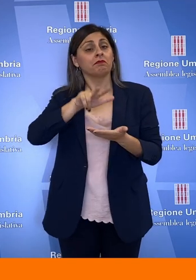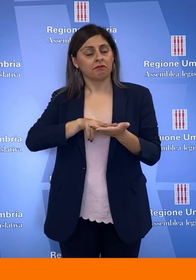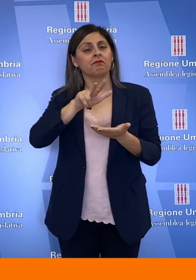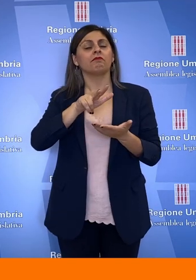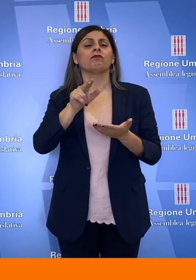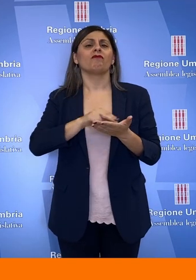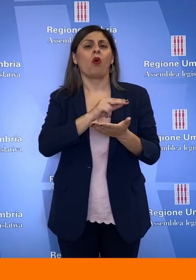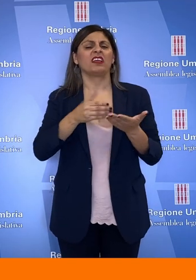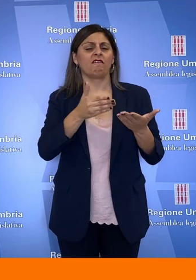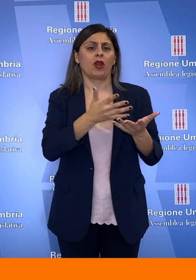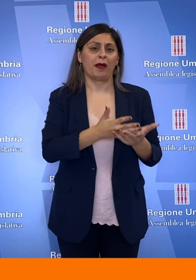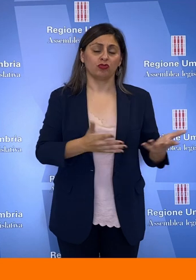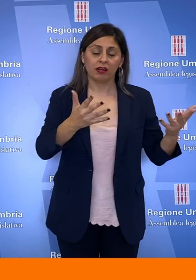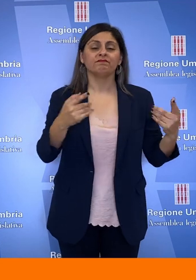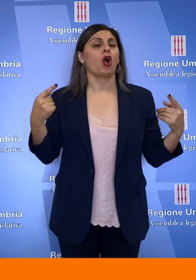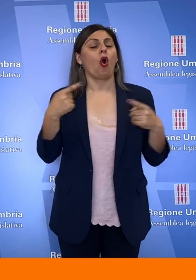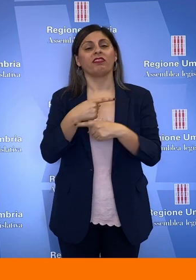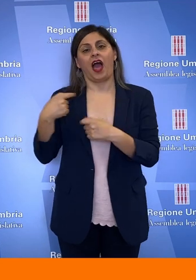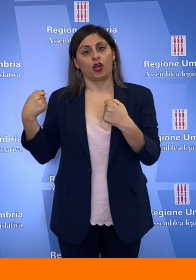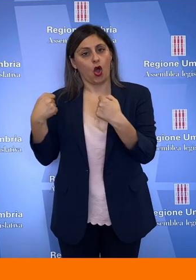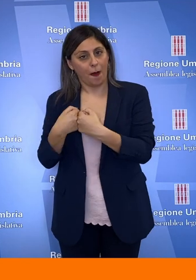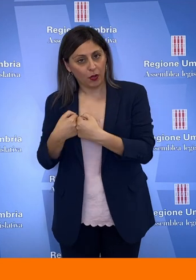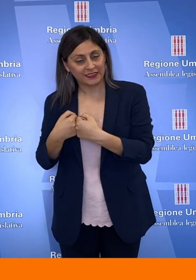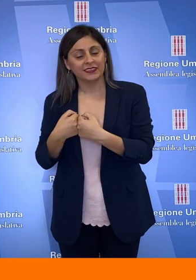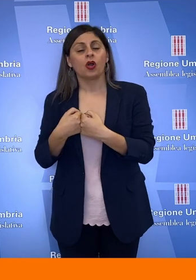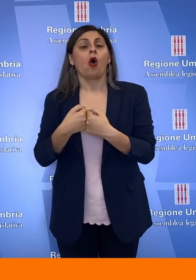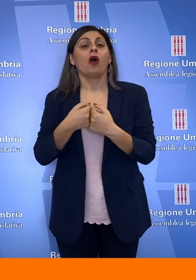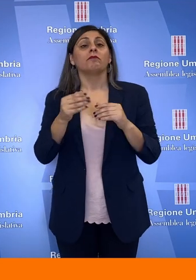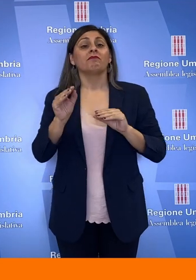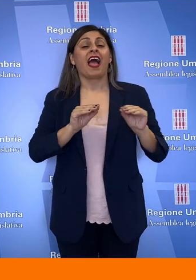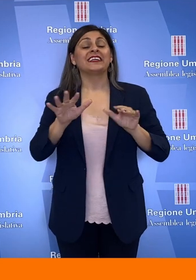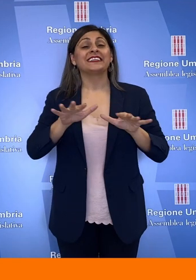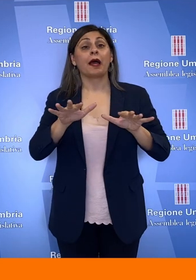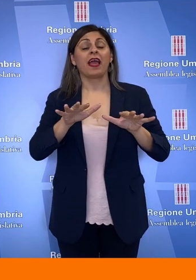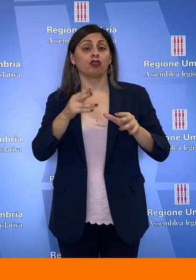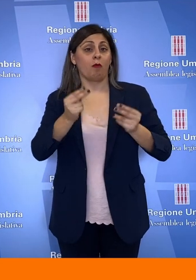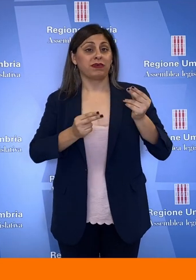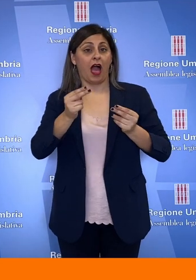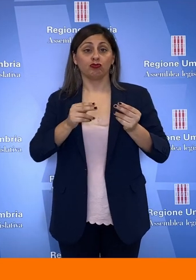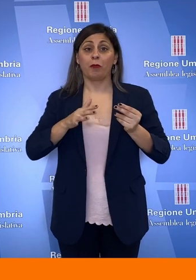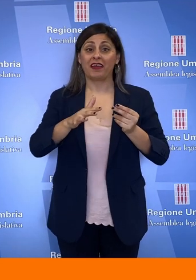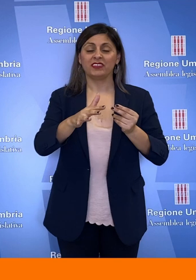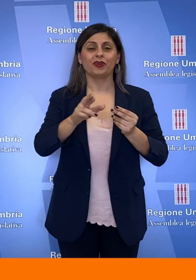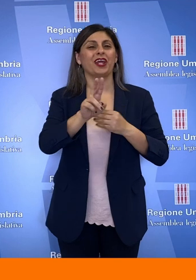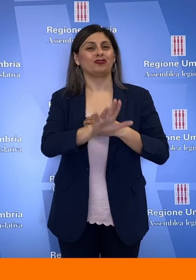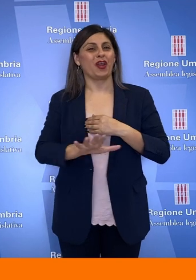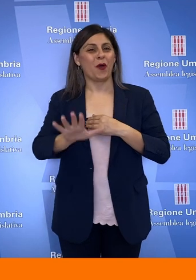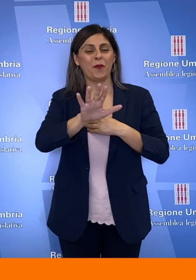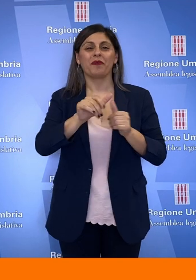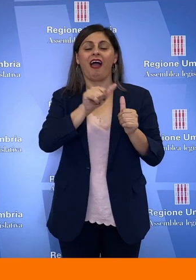favore della maggioranza e quelli contrari dell'opposizione, l'assestamento del bilancio di previsione della regione Umbria per gli anni